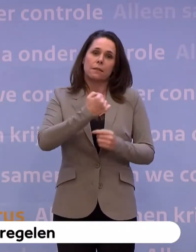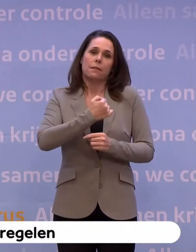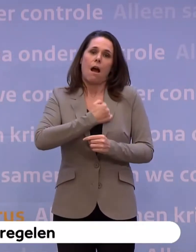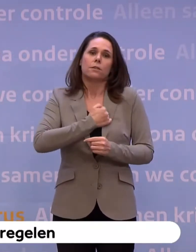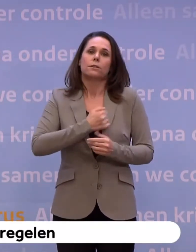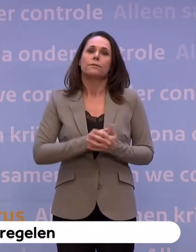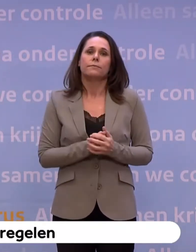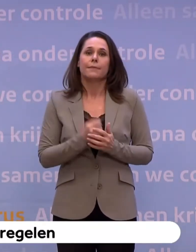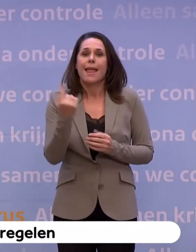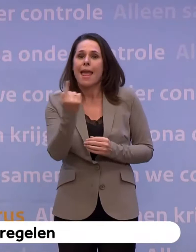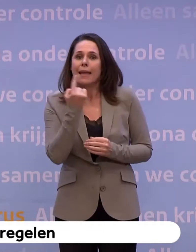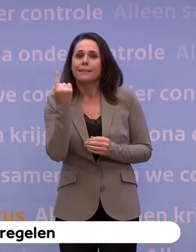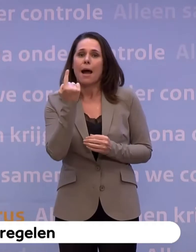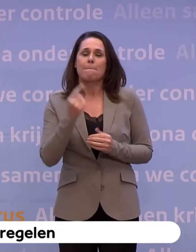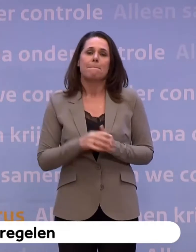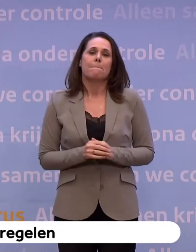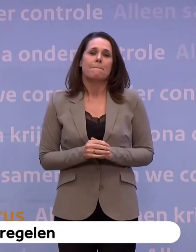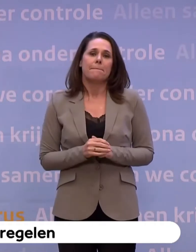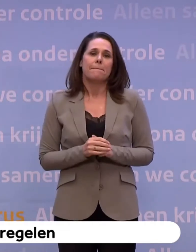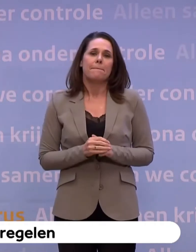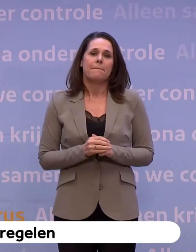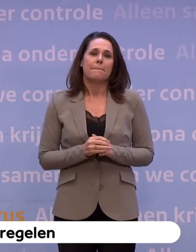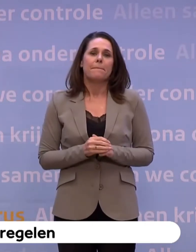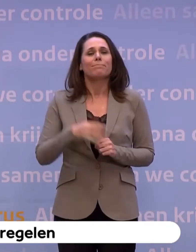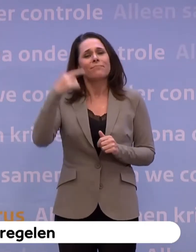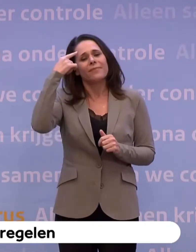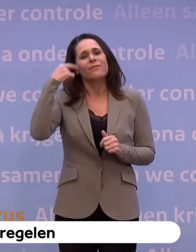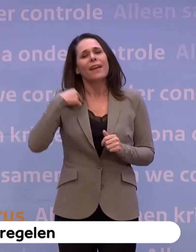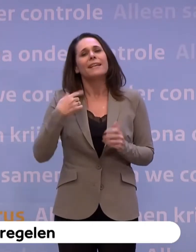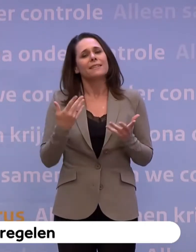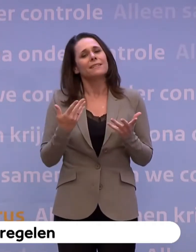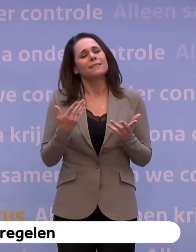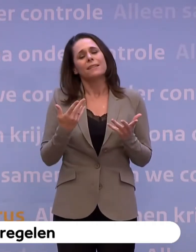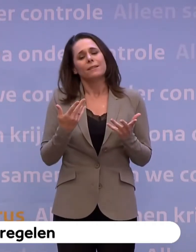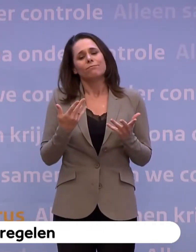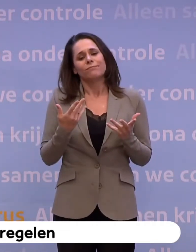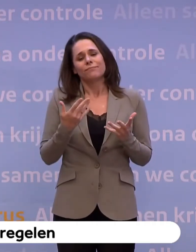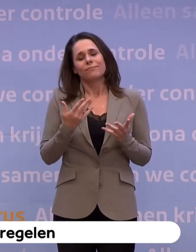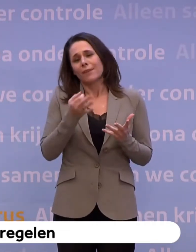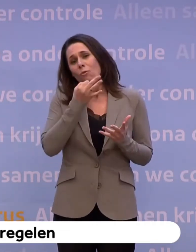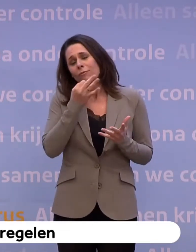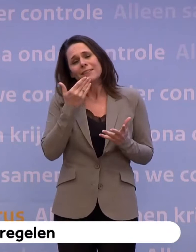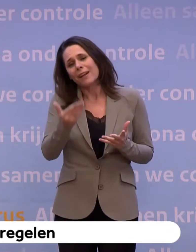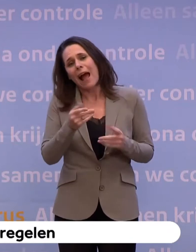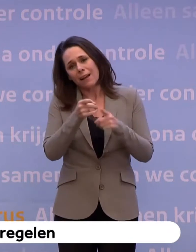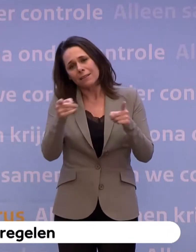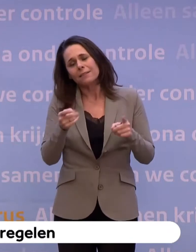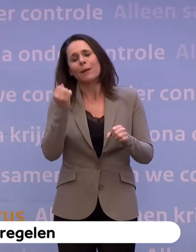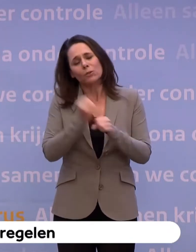en eenzaamheid. En ik weet dat ik het eigenlijk niet hoef te vragen. Maar ik doe het toch.